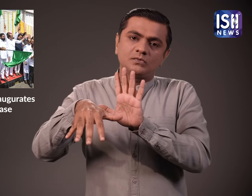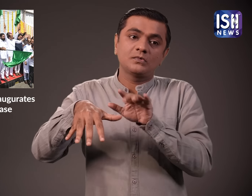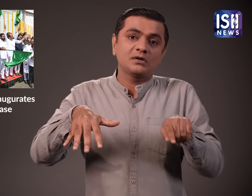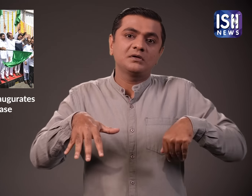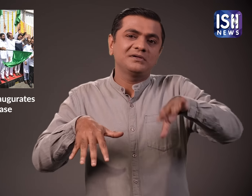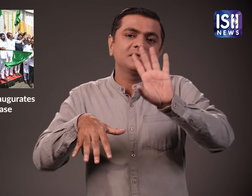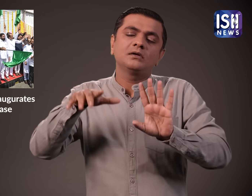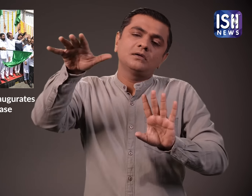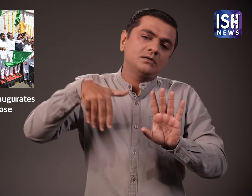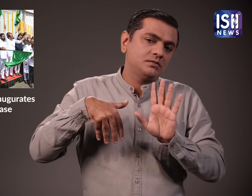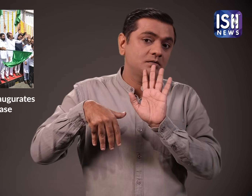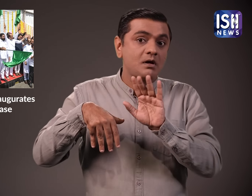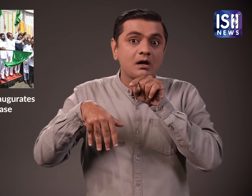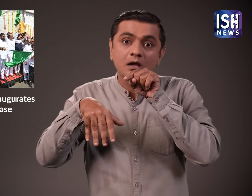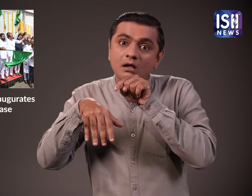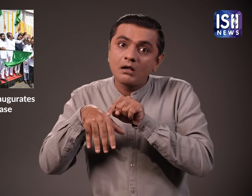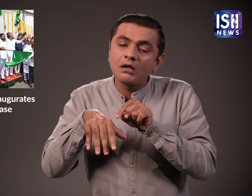रात आठ बजे तक खुली रहेगी